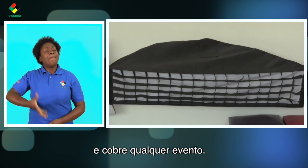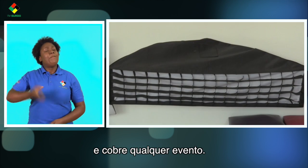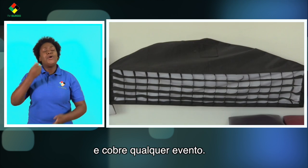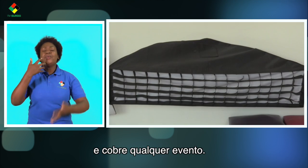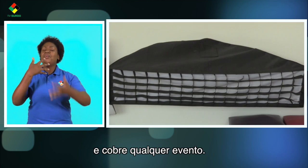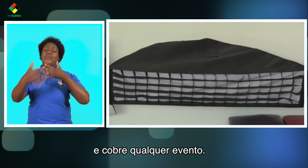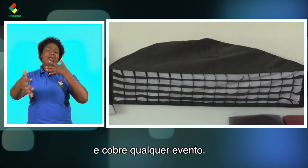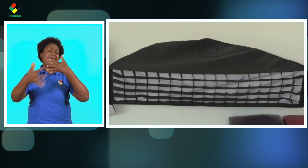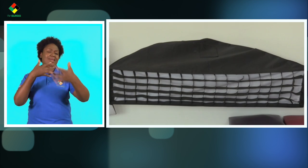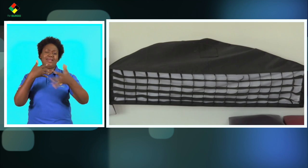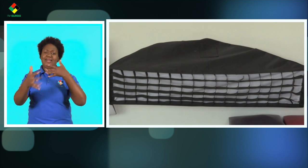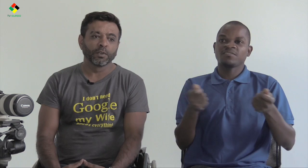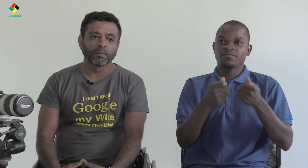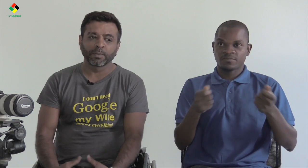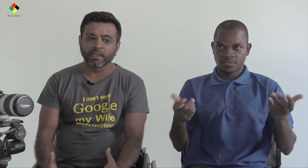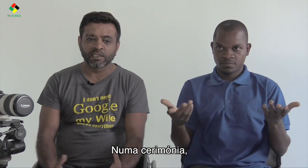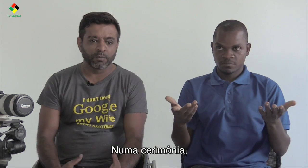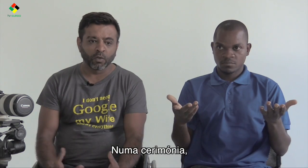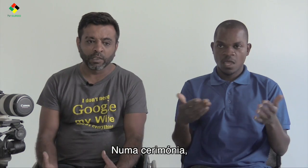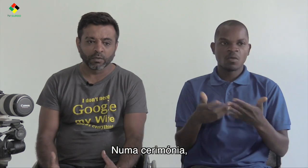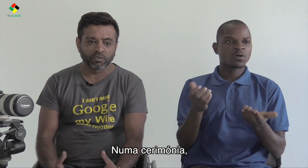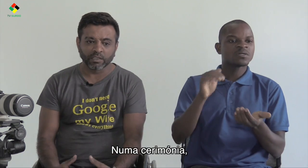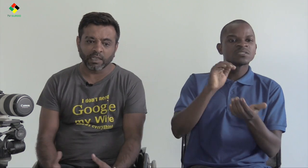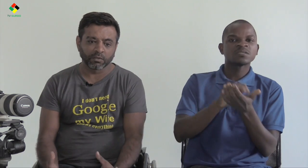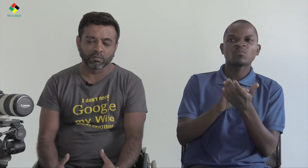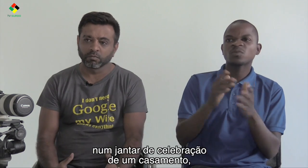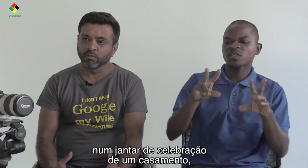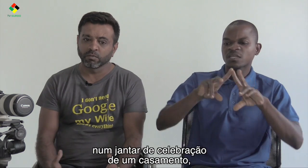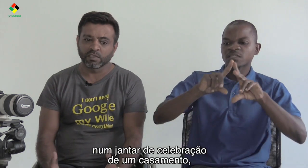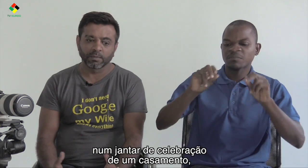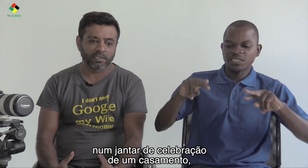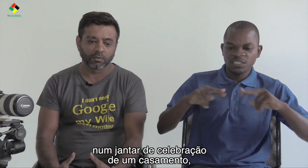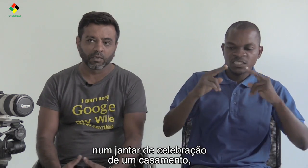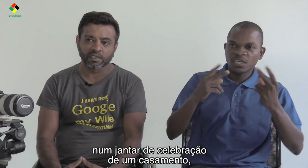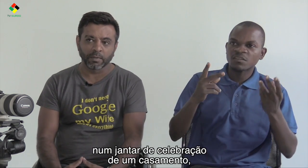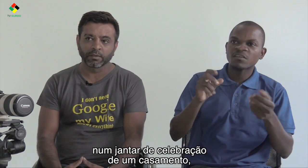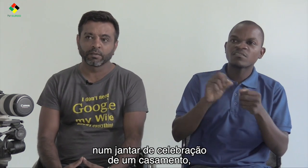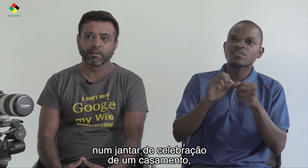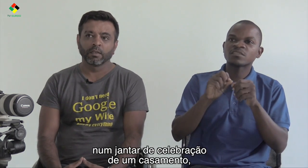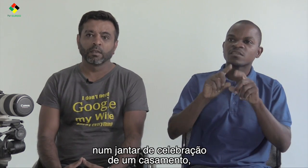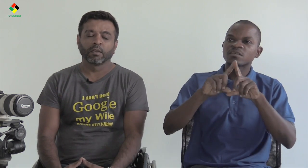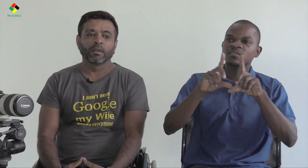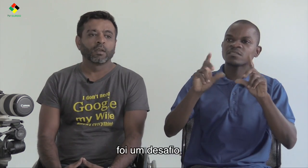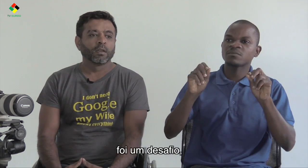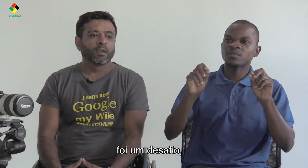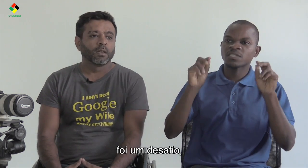cobre qualquer evento. Uma pequena cerimônia, um jantar de uma celebração de um casamento.